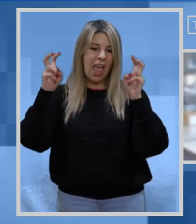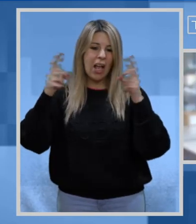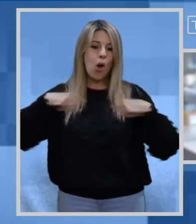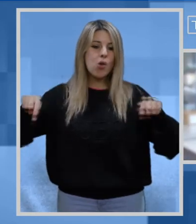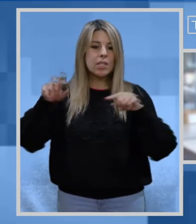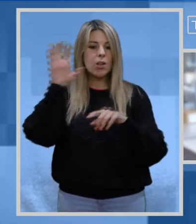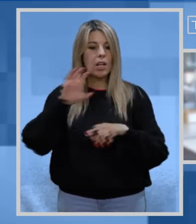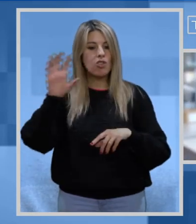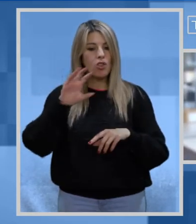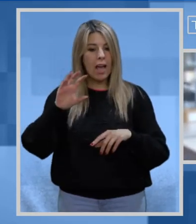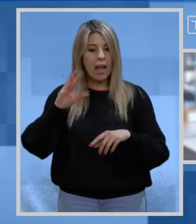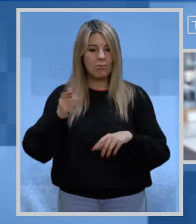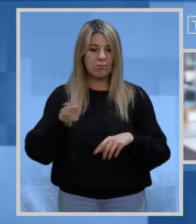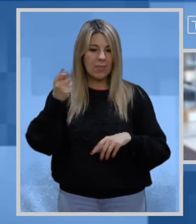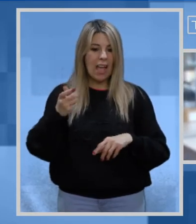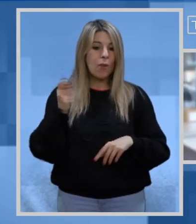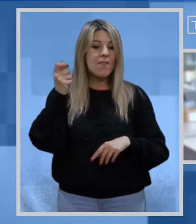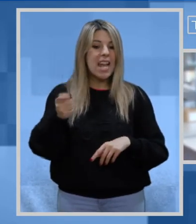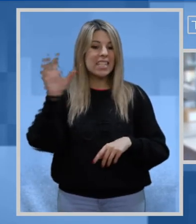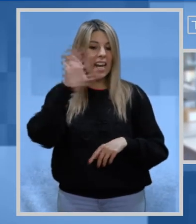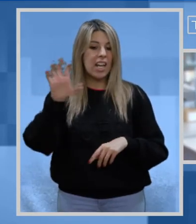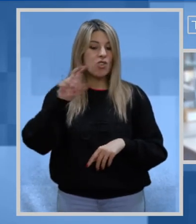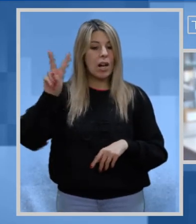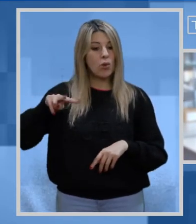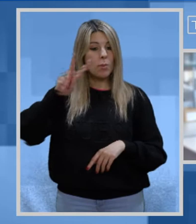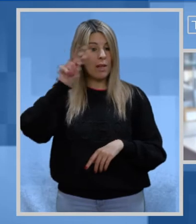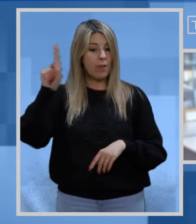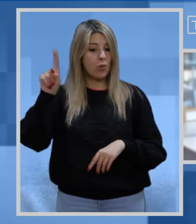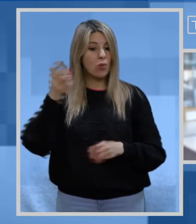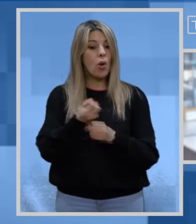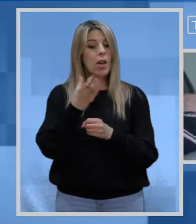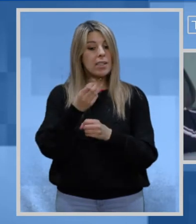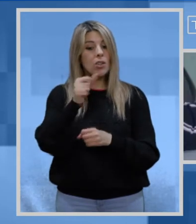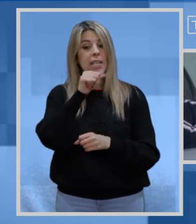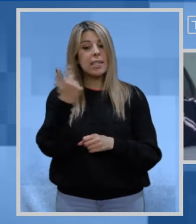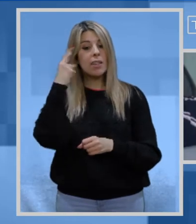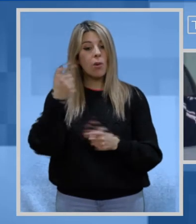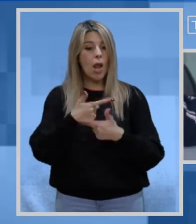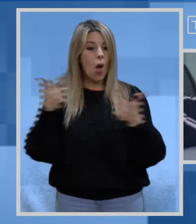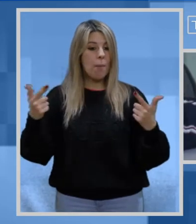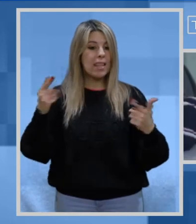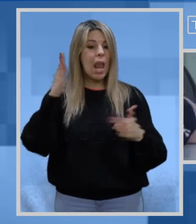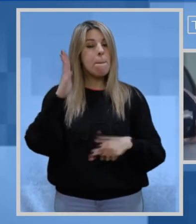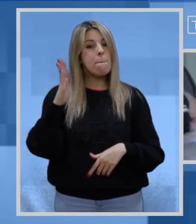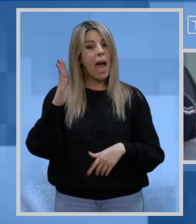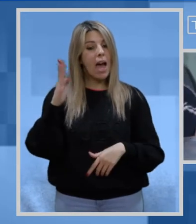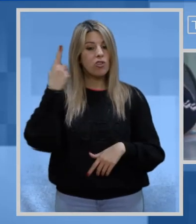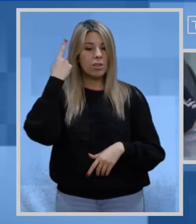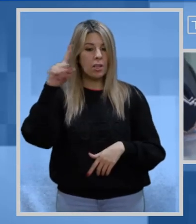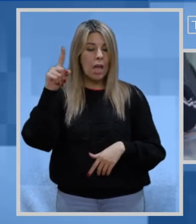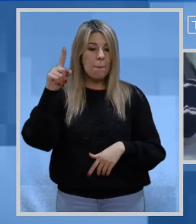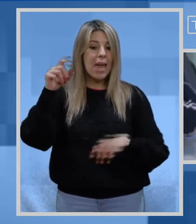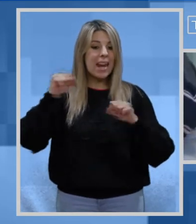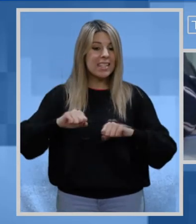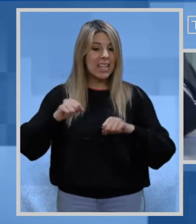evidenzia che il consiglio regionale ha stanziato nella finanziaria regionale 2021 le risorse necessarie per ampliare il